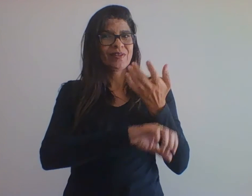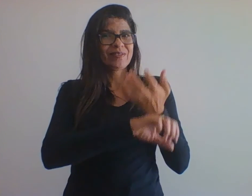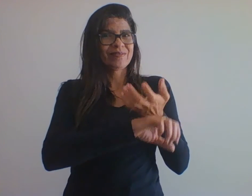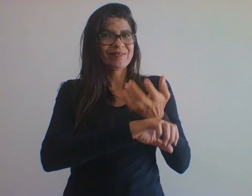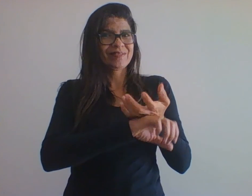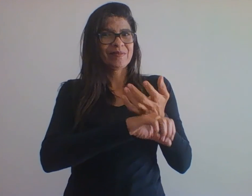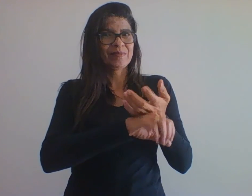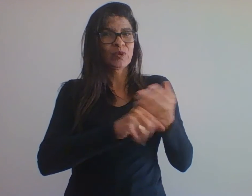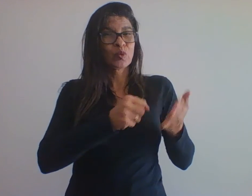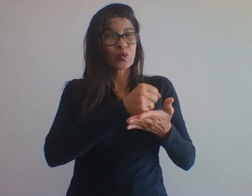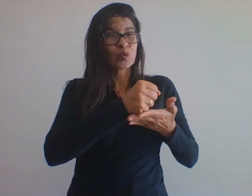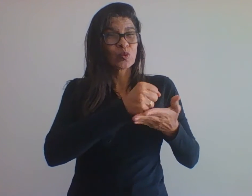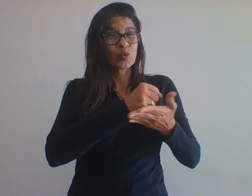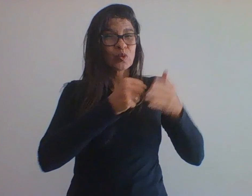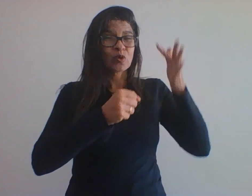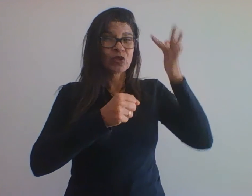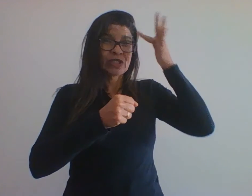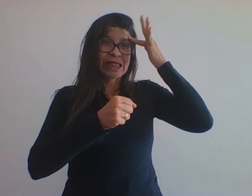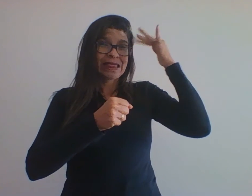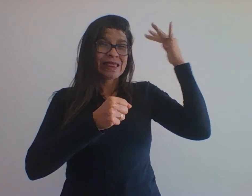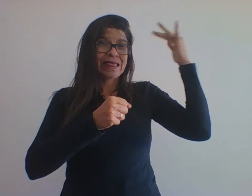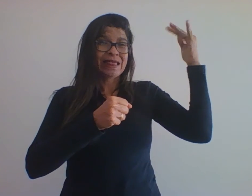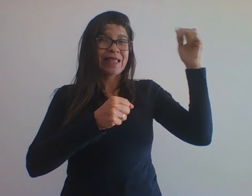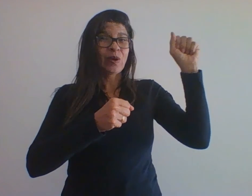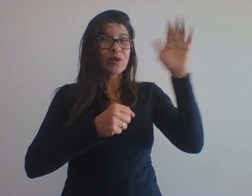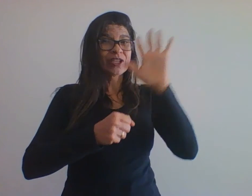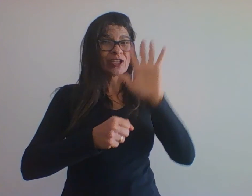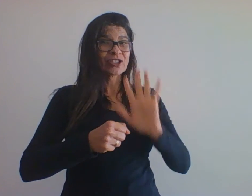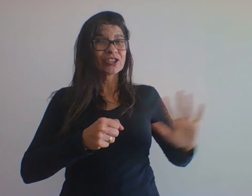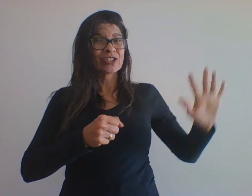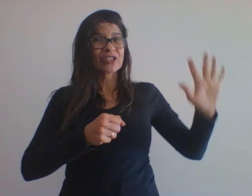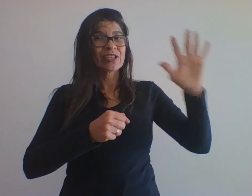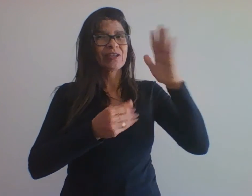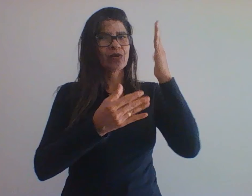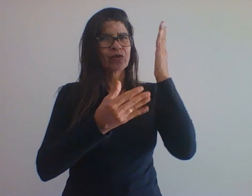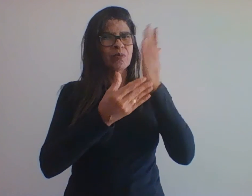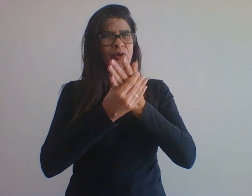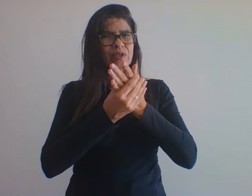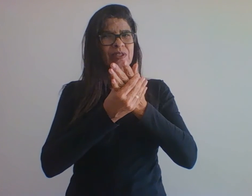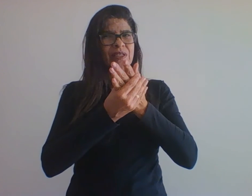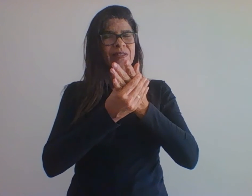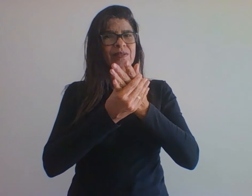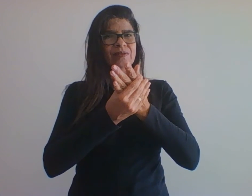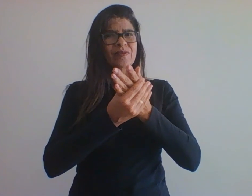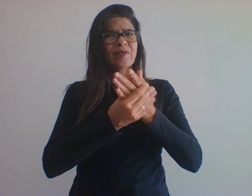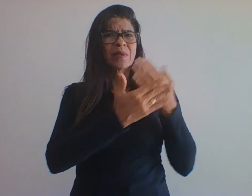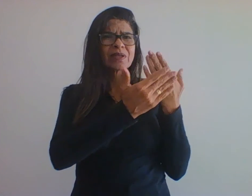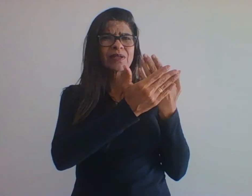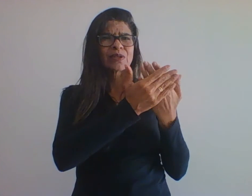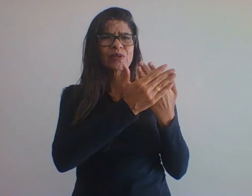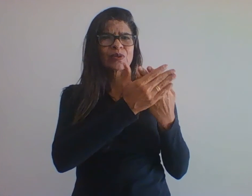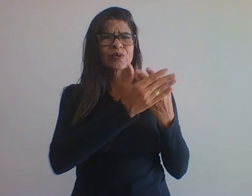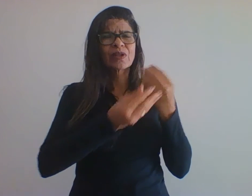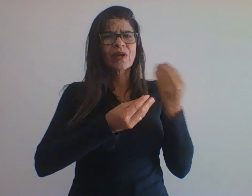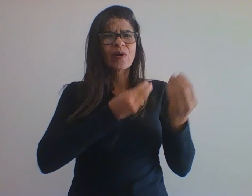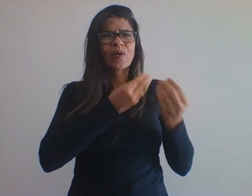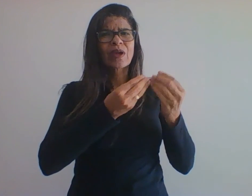vamos analisar como esse direito se instrumentaliza, isto é, o caminho e procedimentos que devem ser